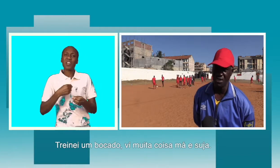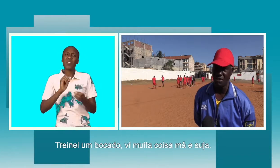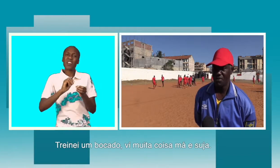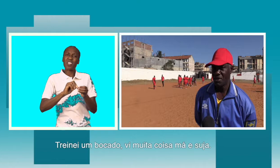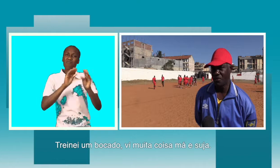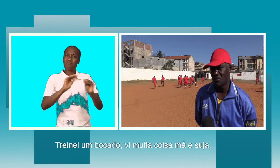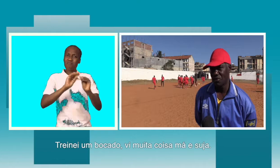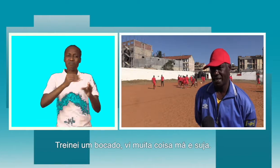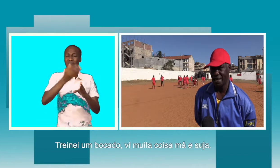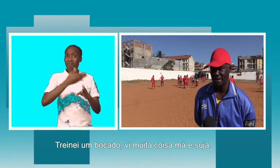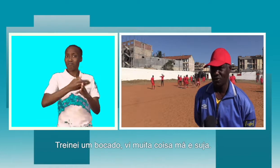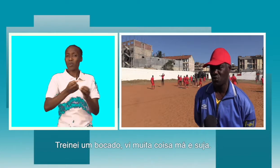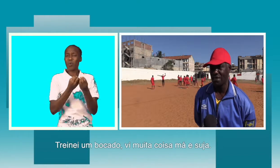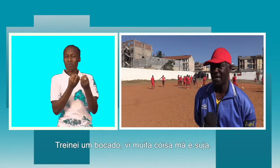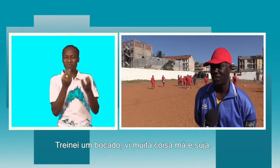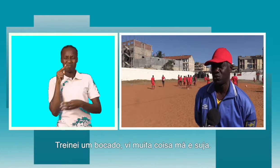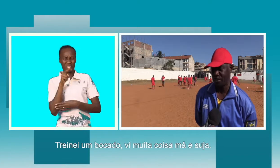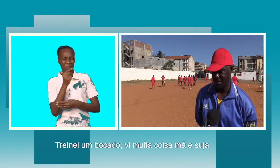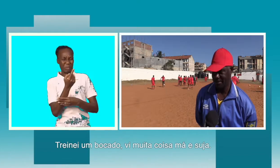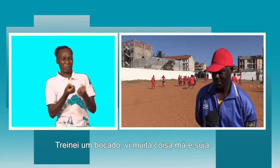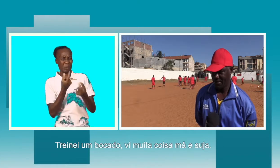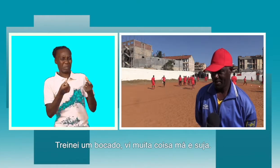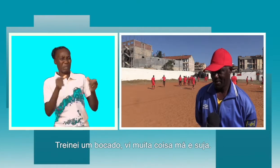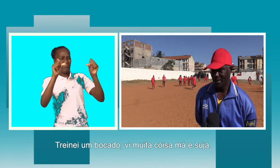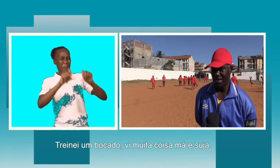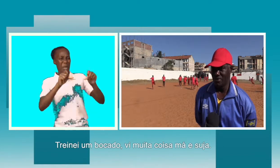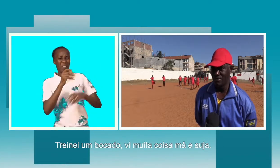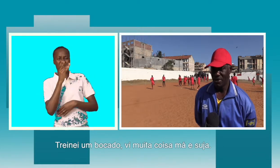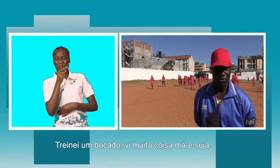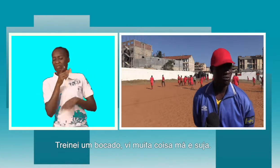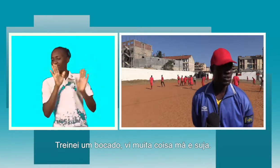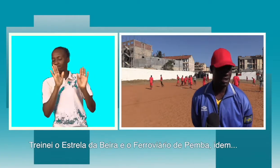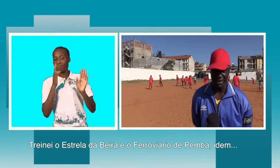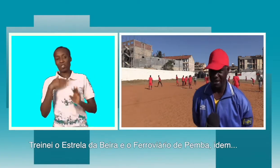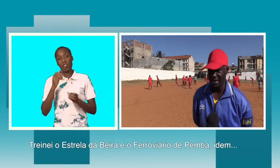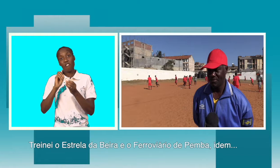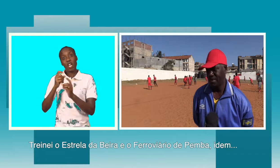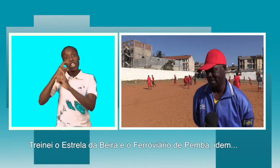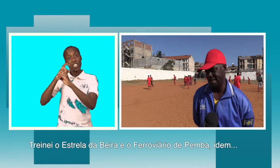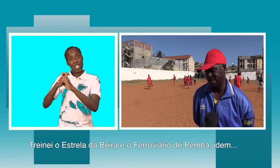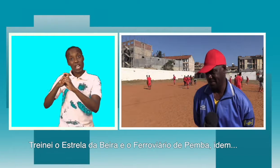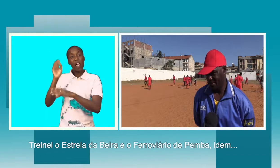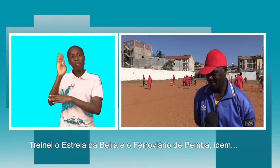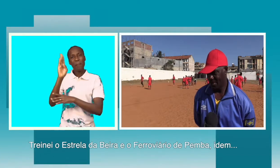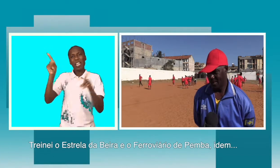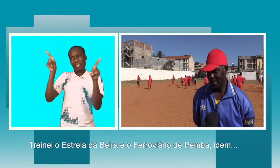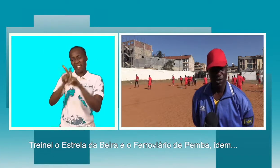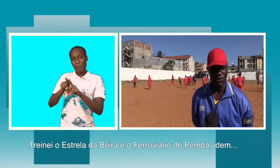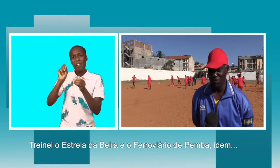bocadinho, vi muita coisa má e suja. Então, fui para a Estrela da Beira e ida aí. Treinei através